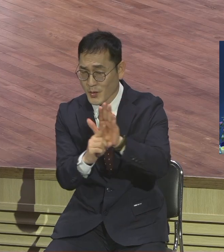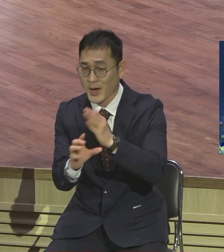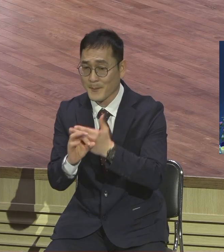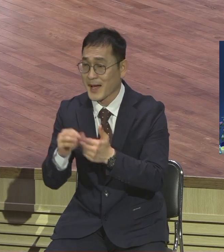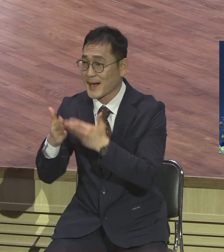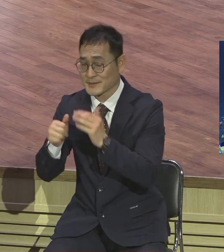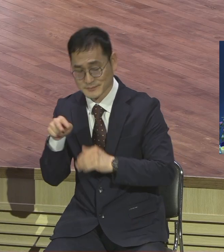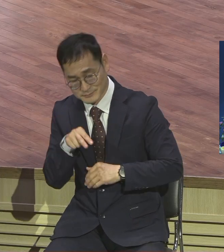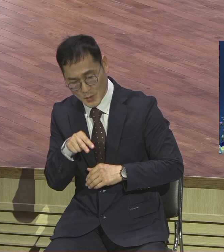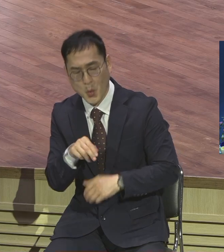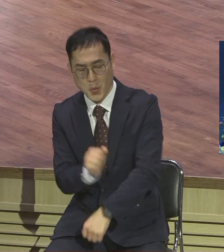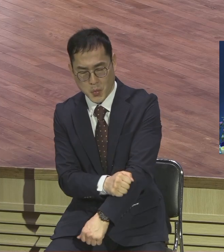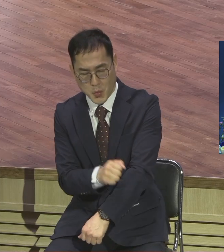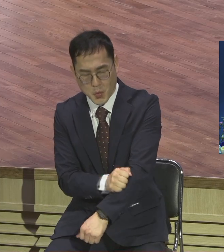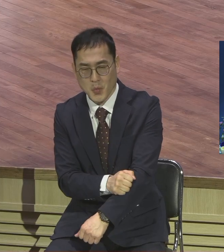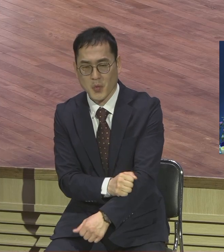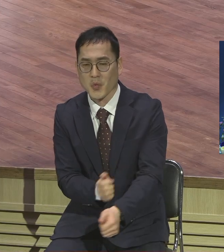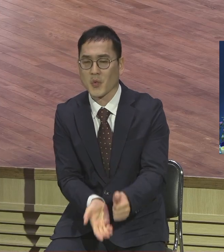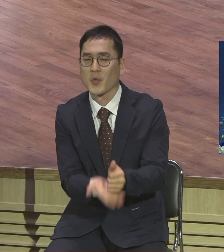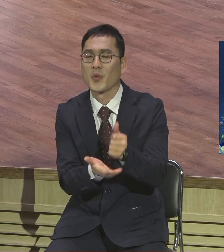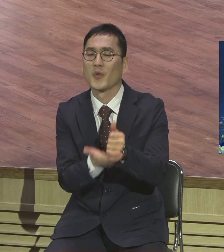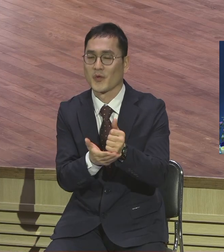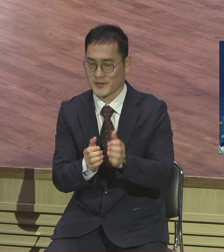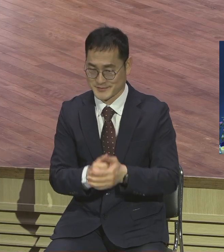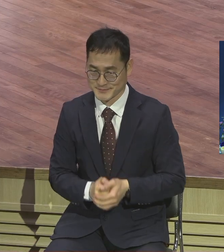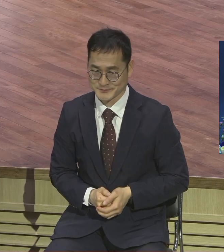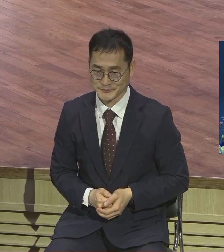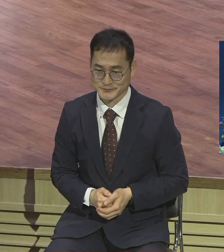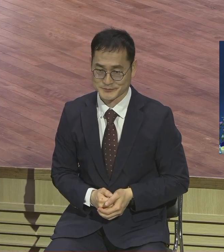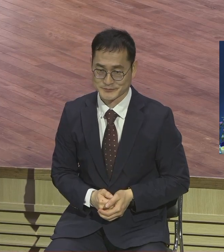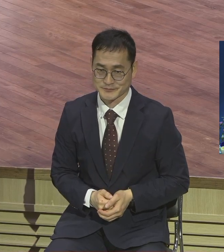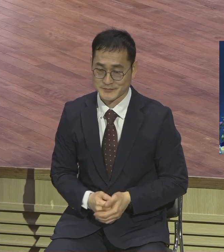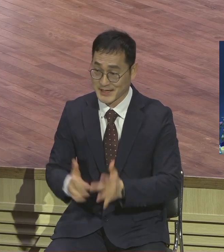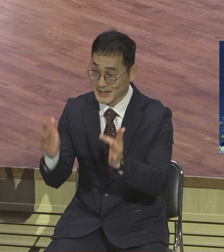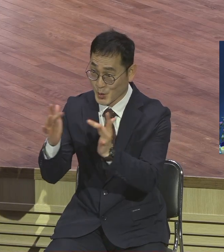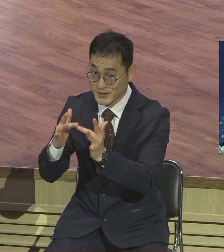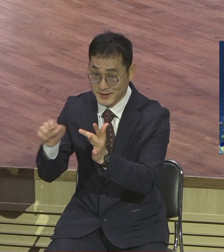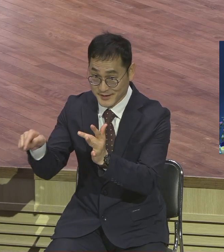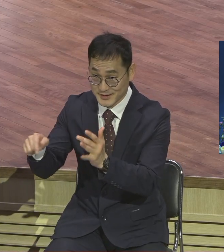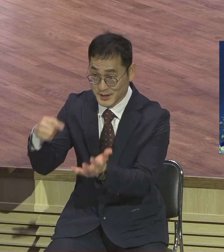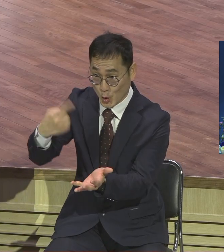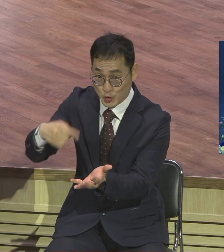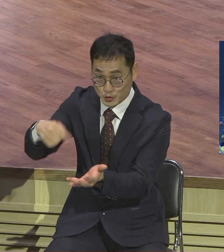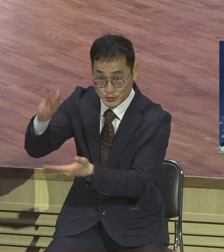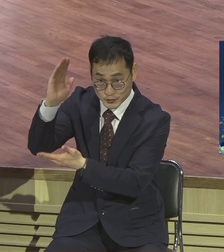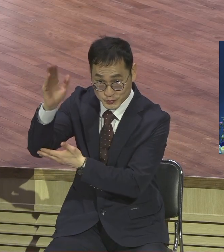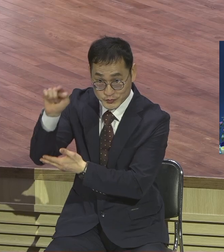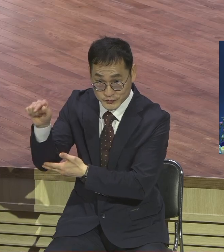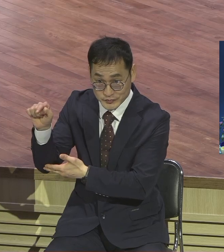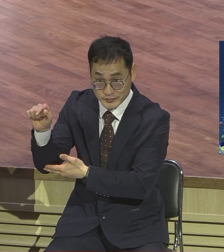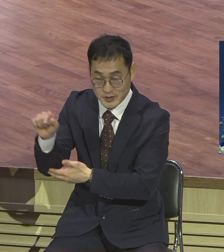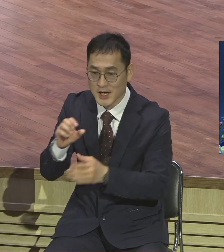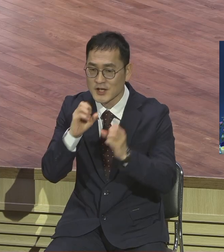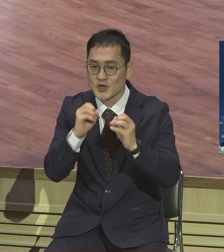온라인 영상이 전도의 중요한 통로가 될 수 있다 이 말이에요 사실 우리 교회만큼 확실하고